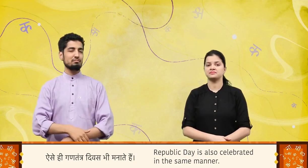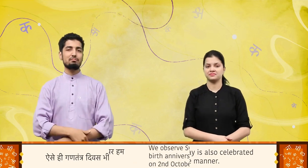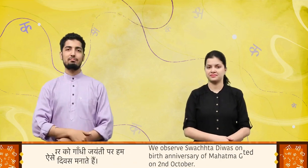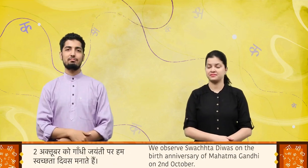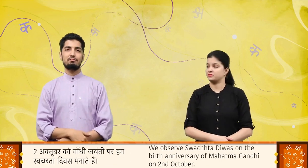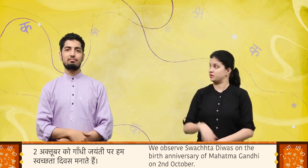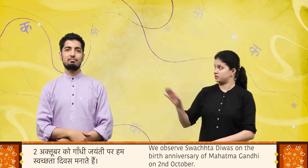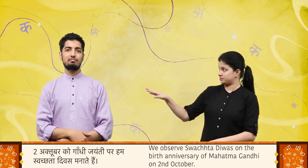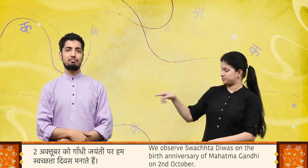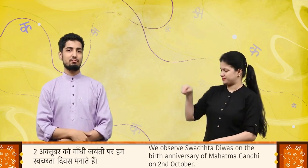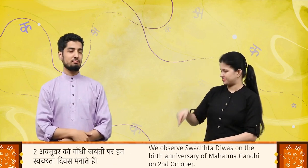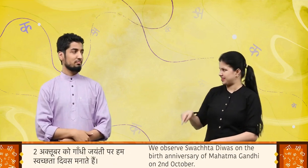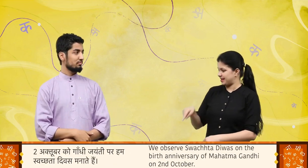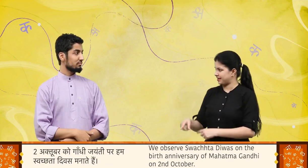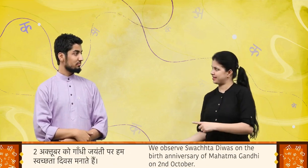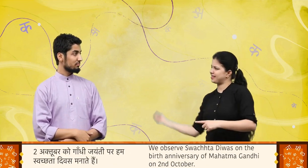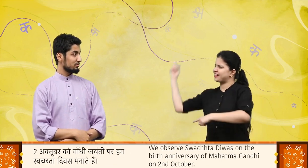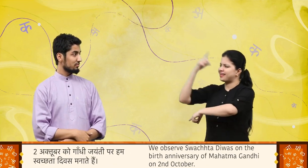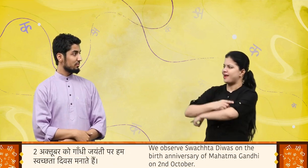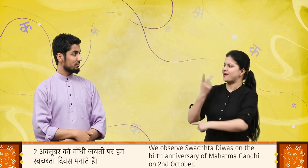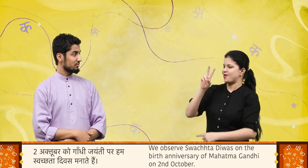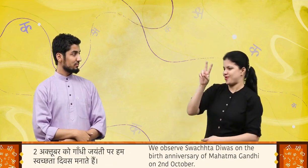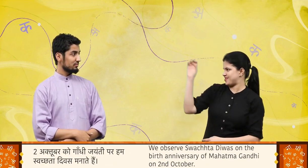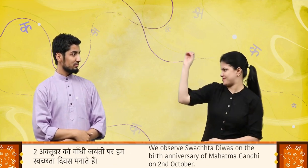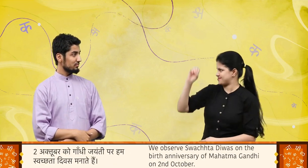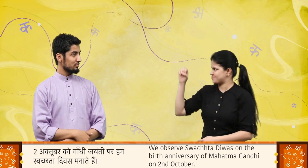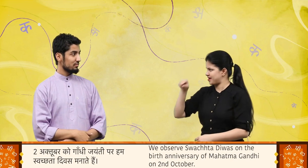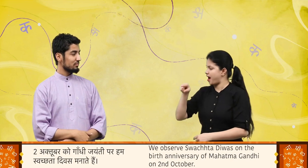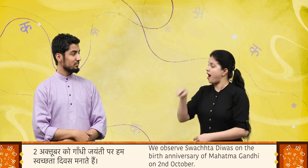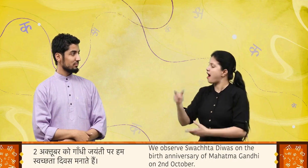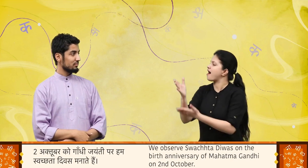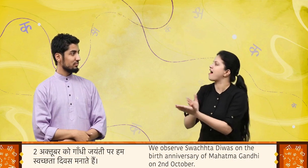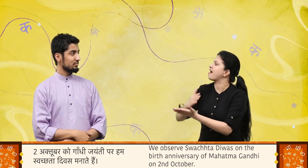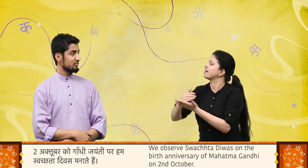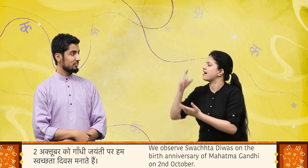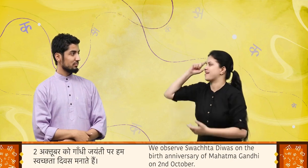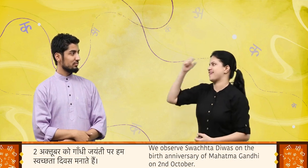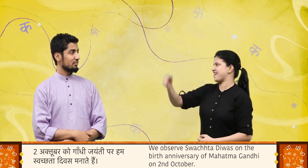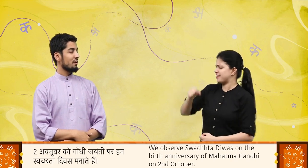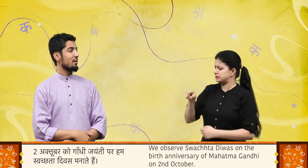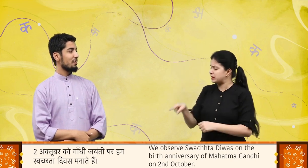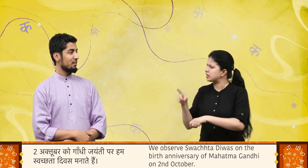दो अक्टूबर को गांधी जयनती पर हम स्वत्चता दिवस मनाते हैं